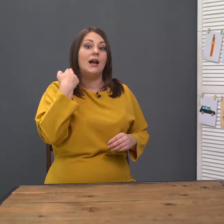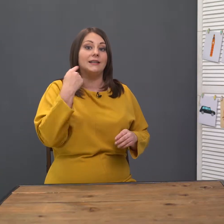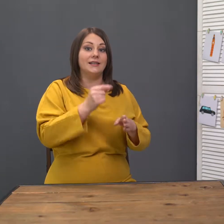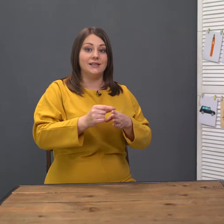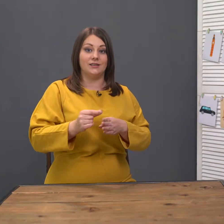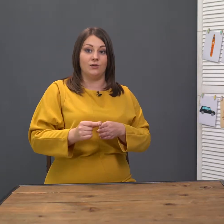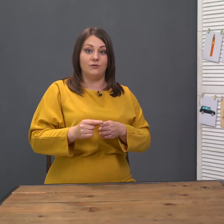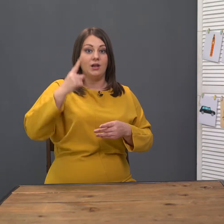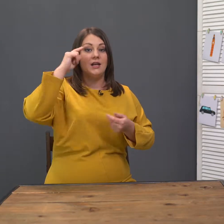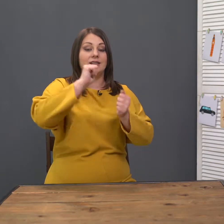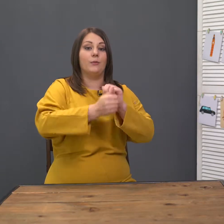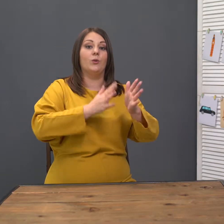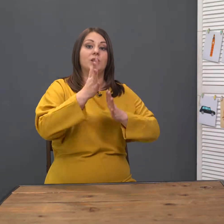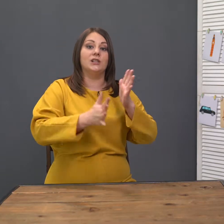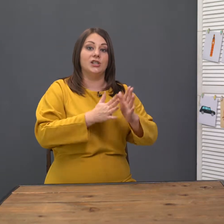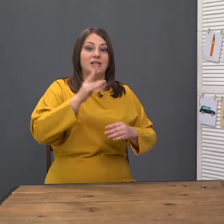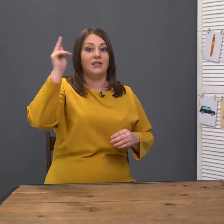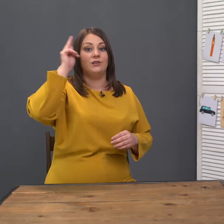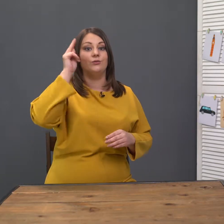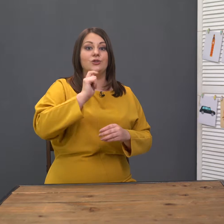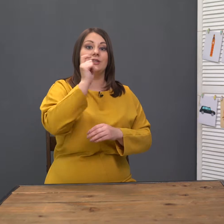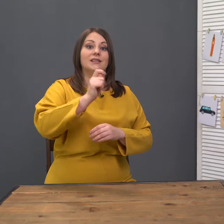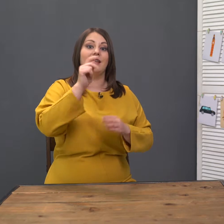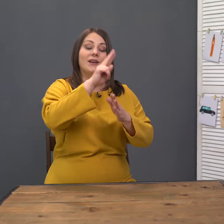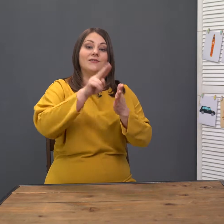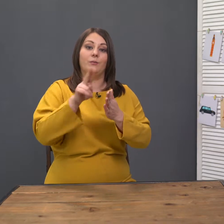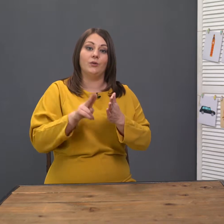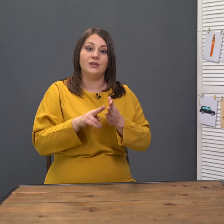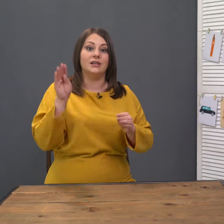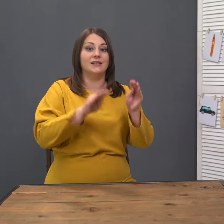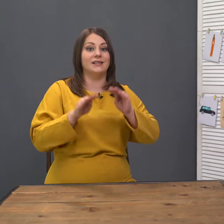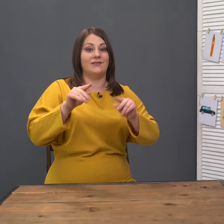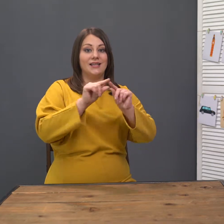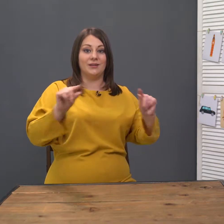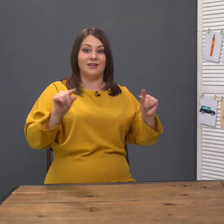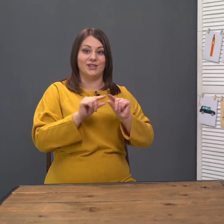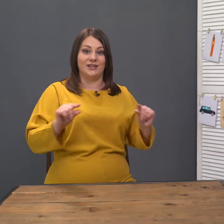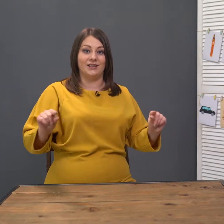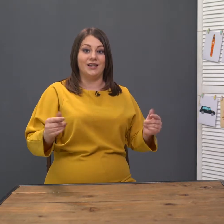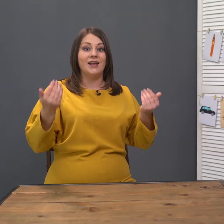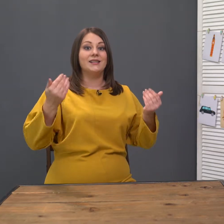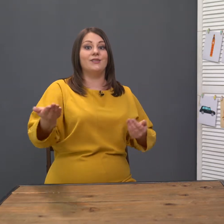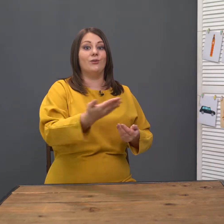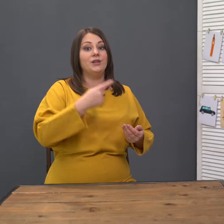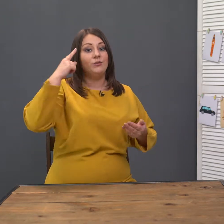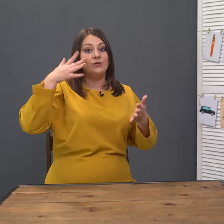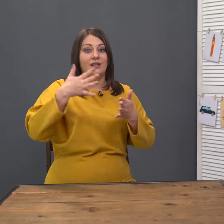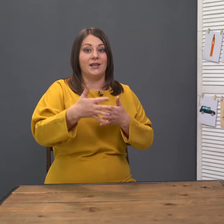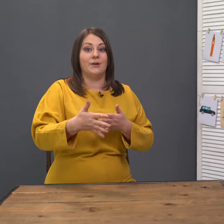английских слов, запомнили жесты, научились задавать вопросы и составлять предложения. Сегодня мы узнаем,